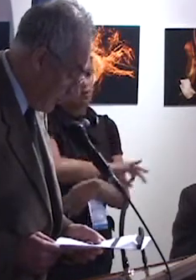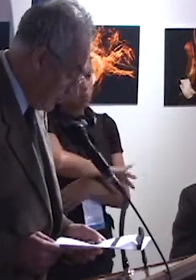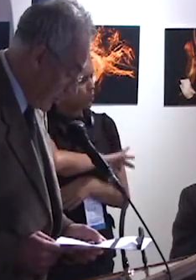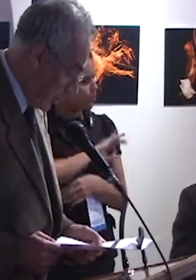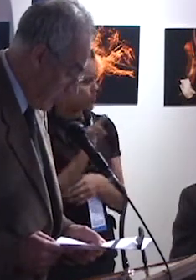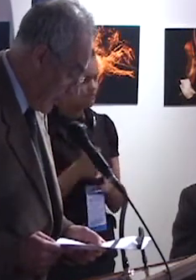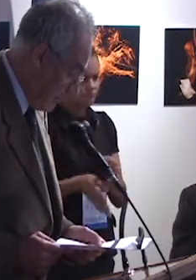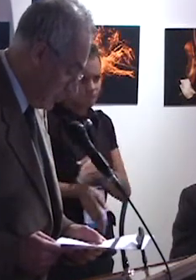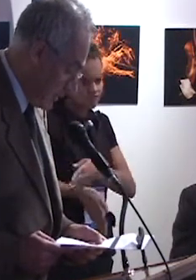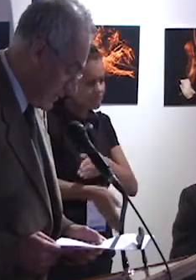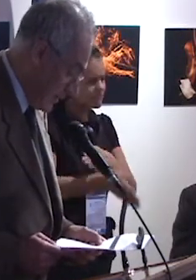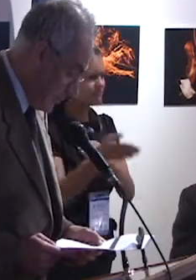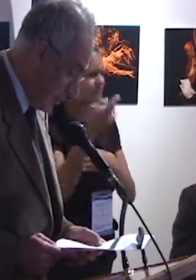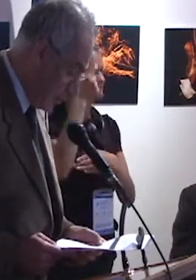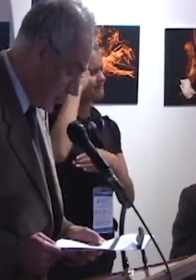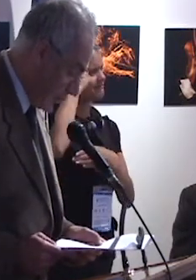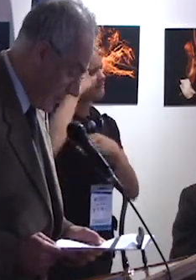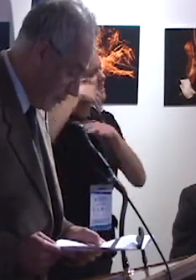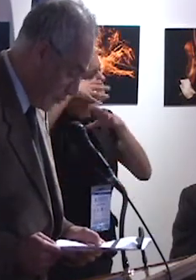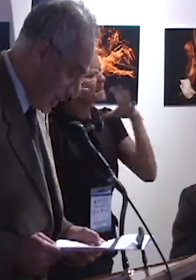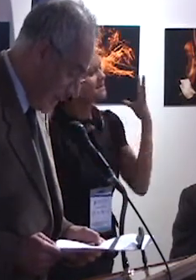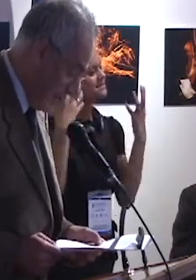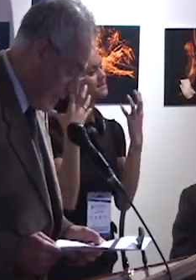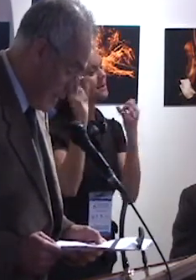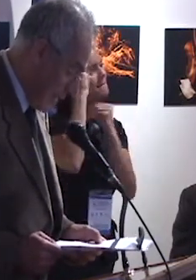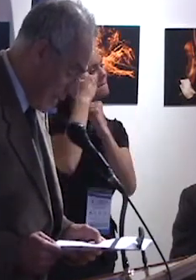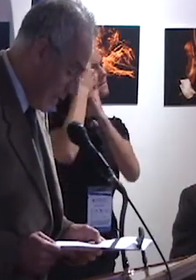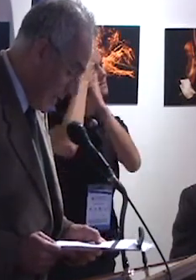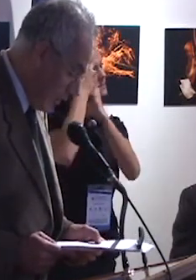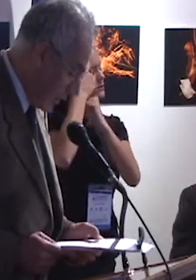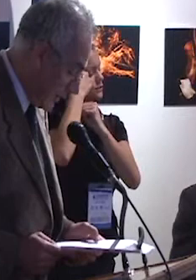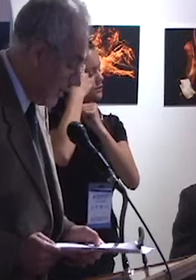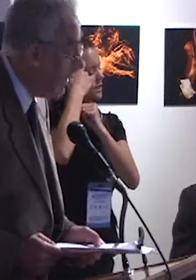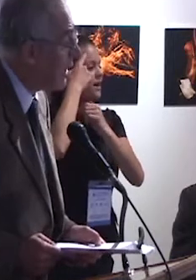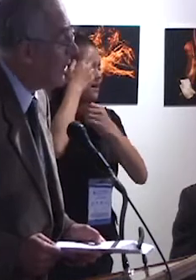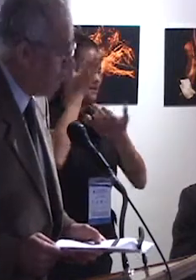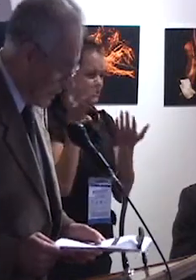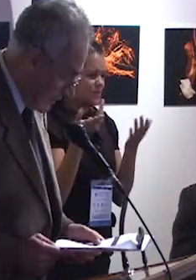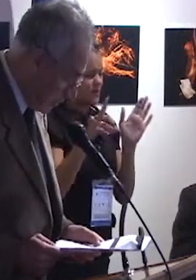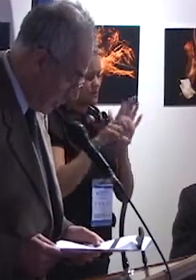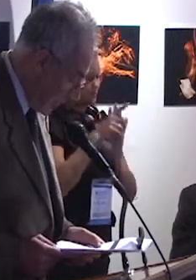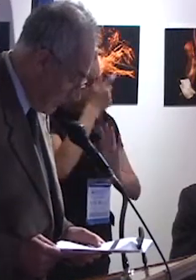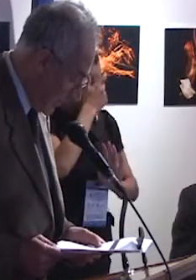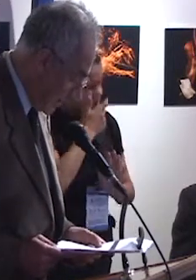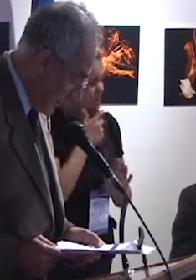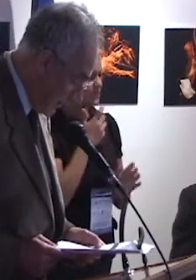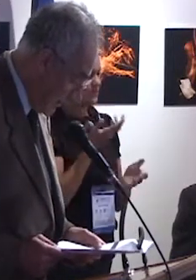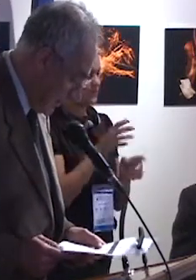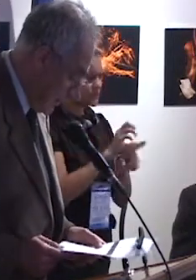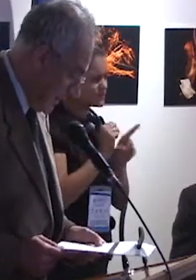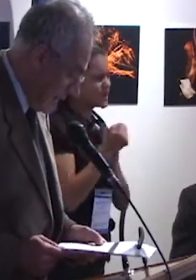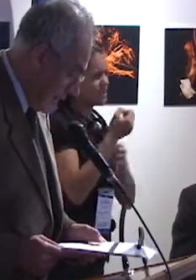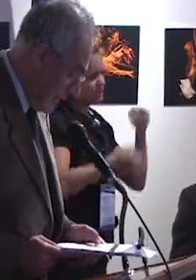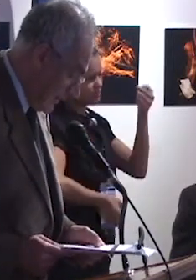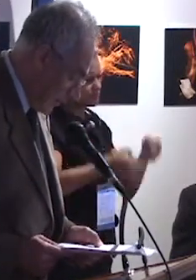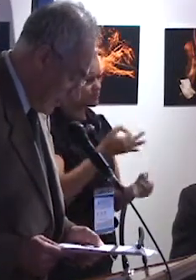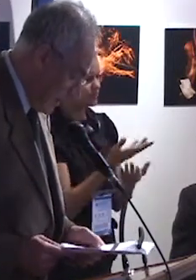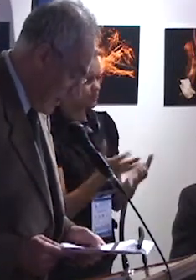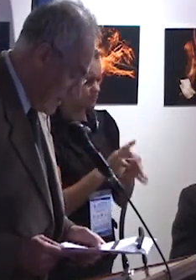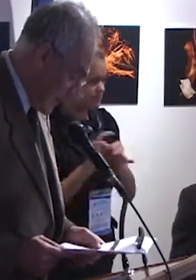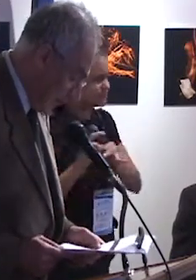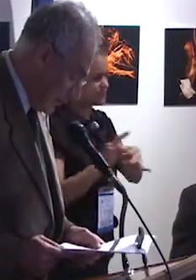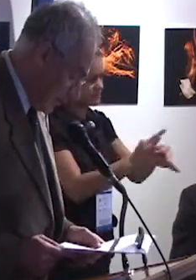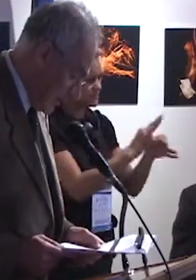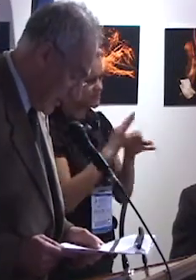alumbrados por esos amplios principios de justicia social, equidad educativa y respuesta escolar pertinente, y las